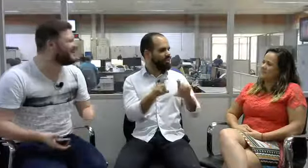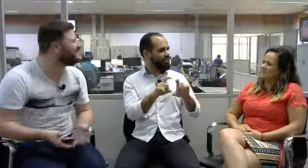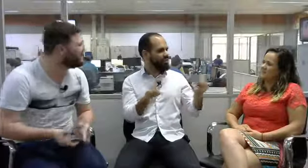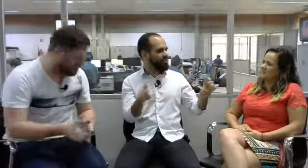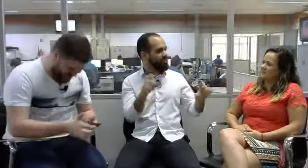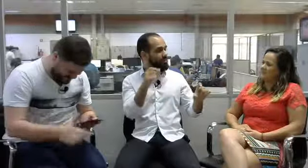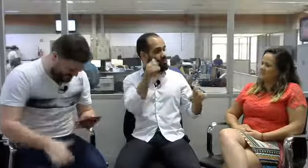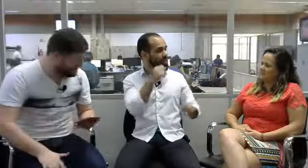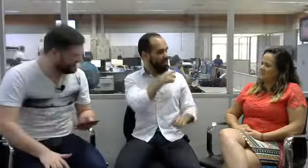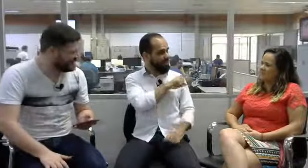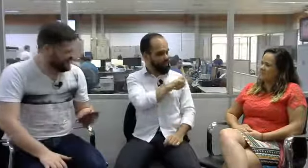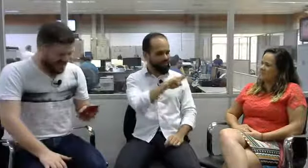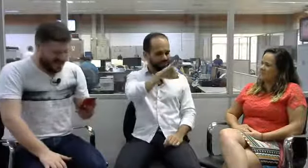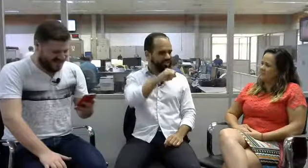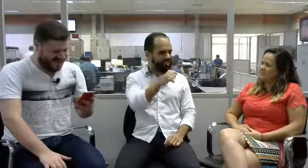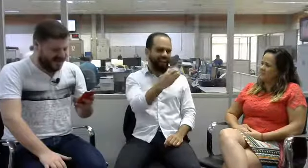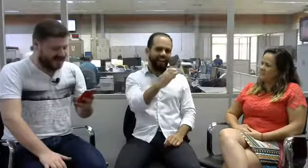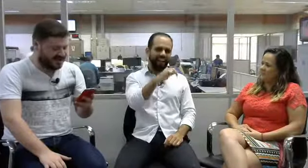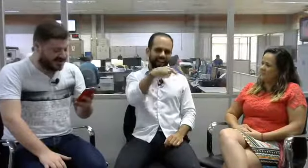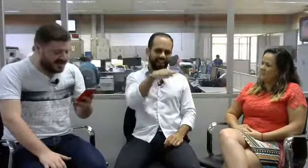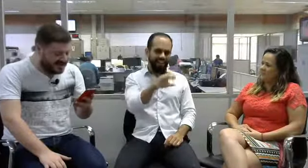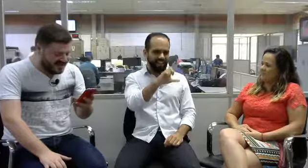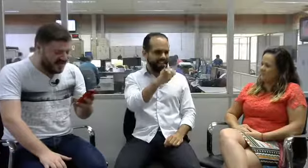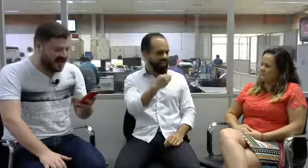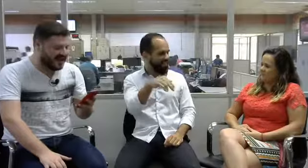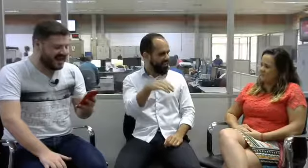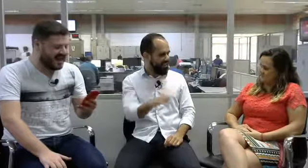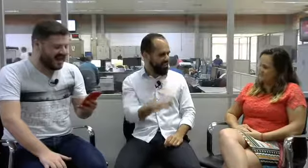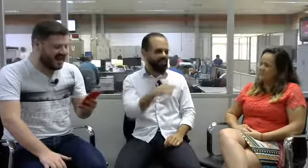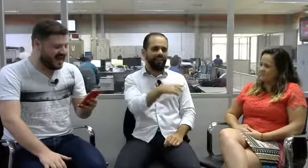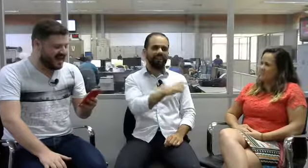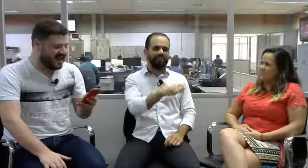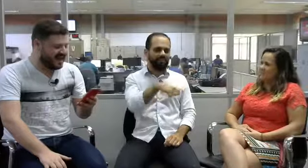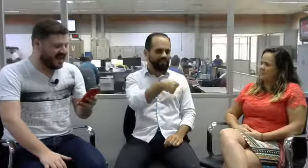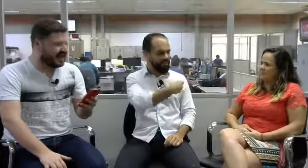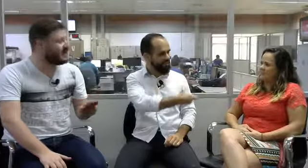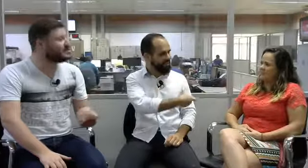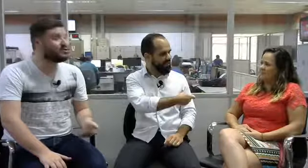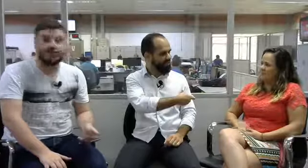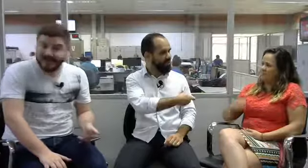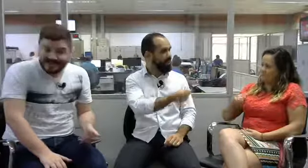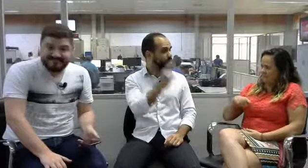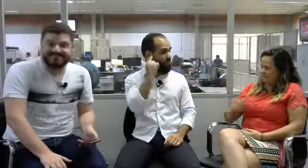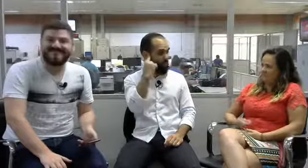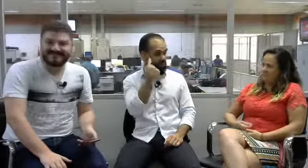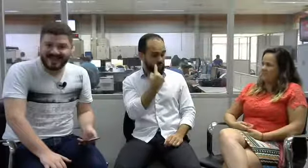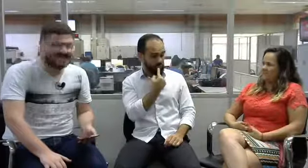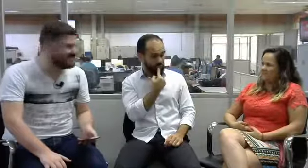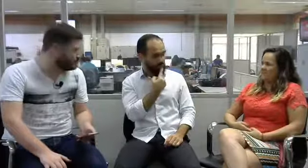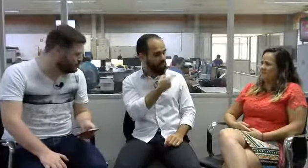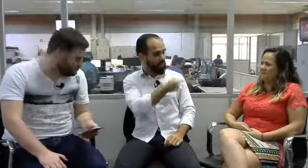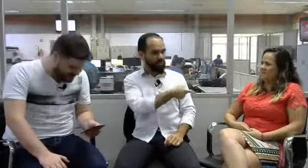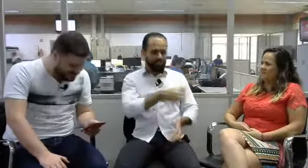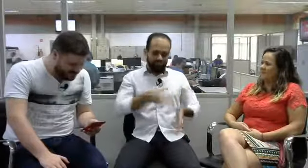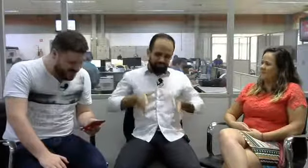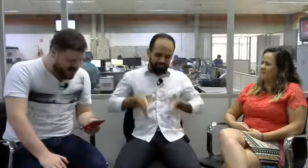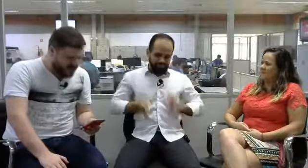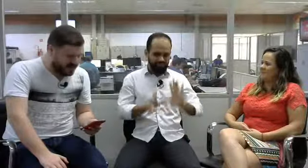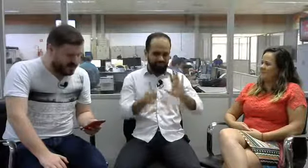Fontes. Jaqueline, ela é surda, nasceu surda, e